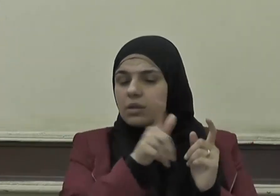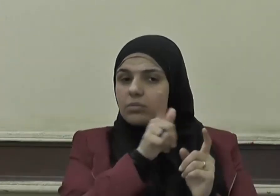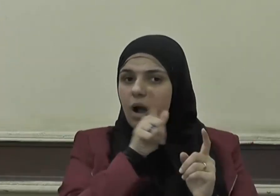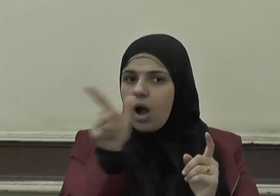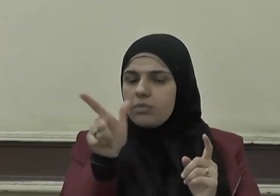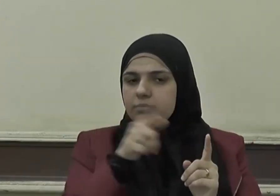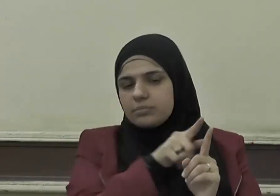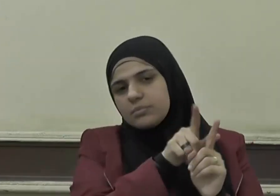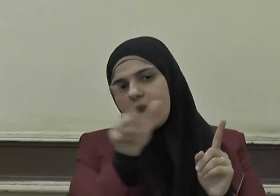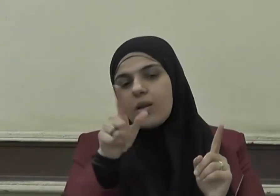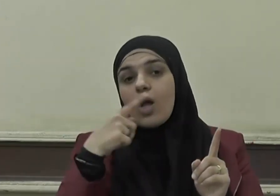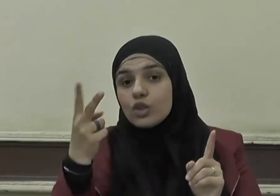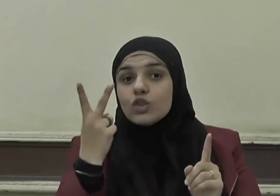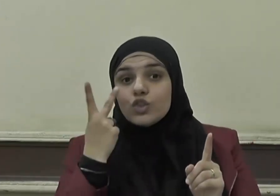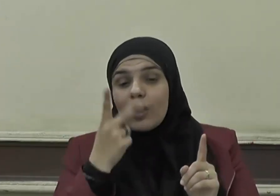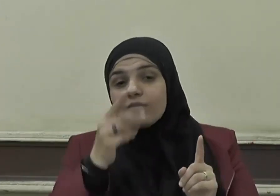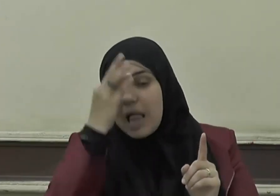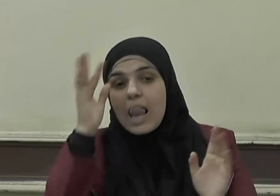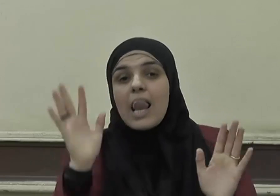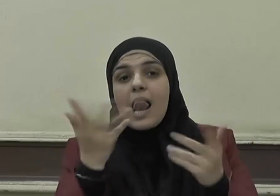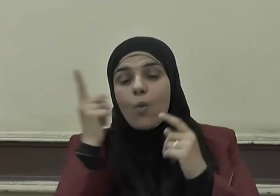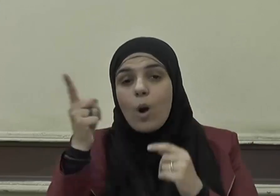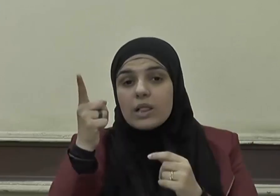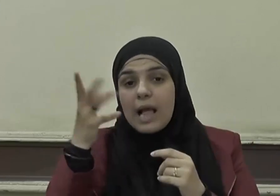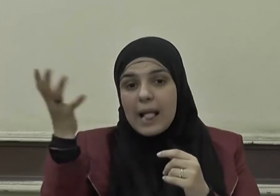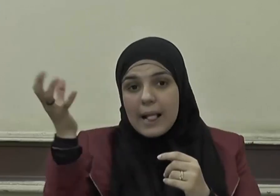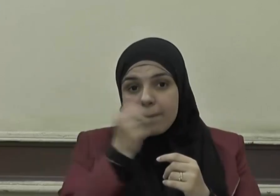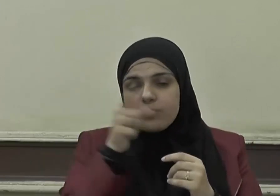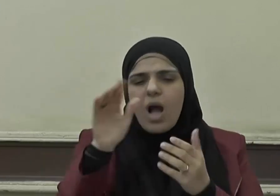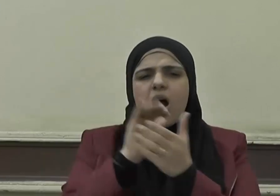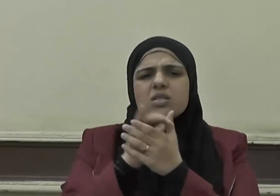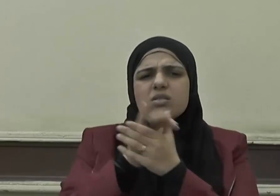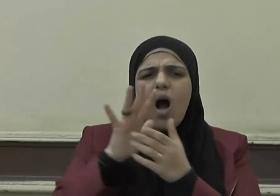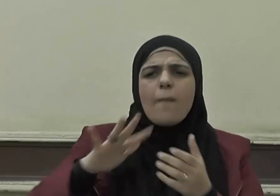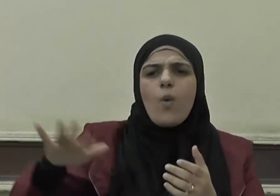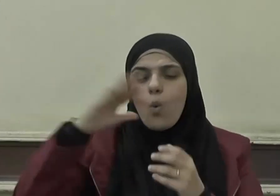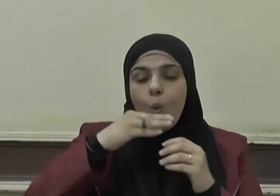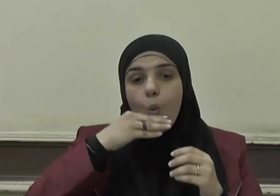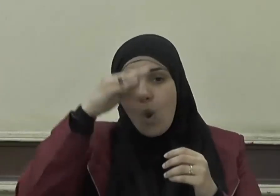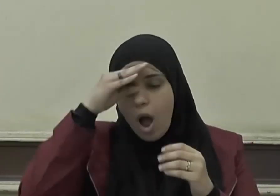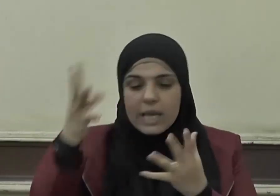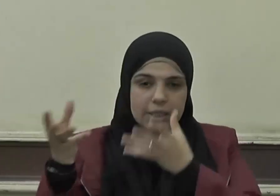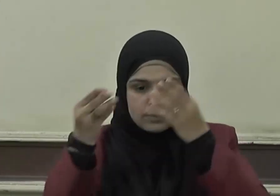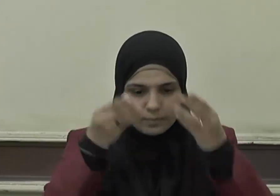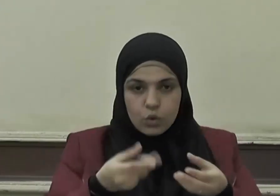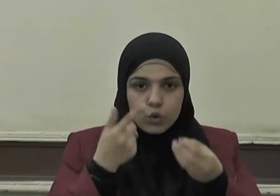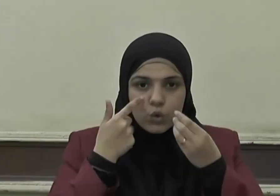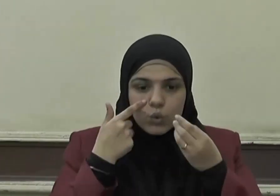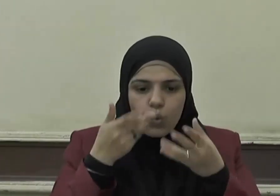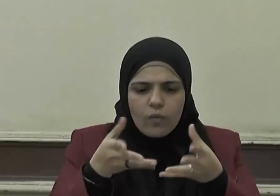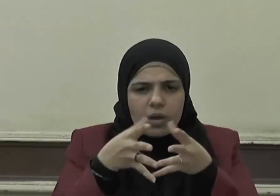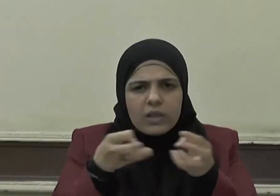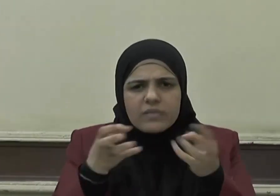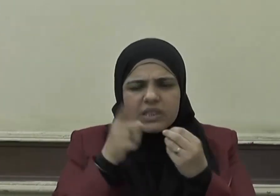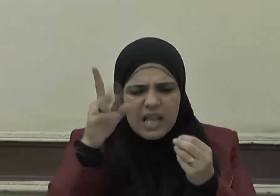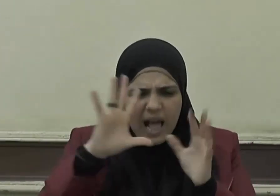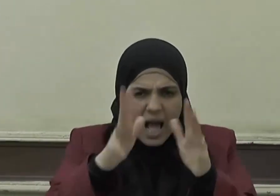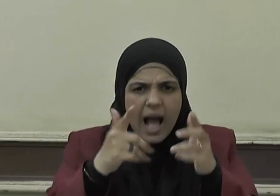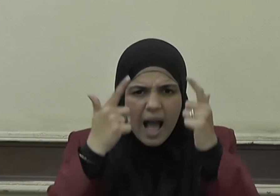أرأيت لو أتيت أنت وأصحابك القرآن من أين كنت تعلم أن